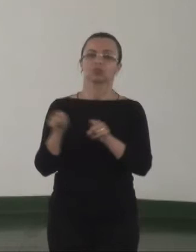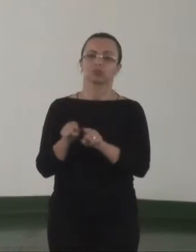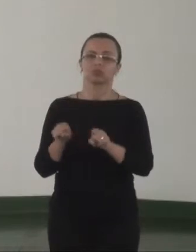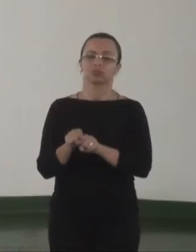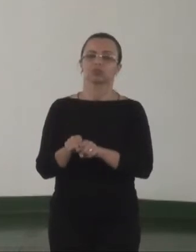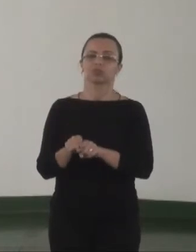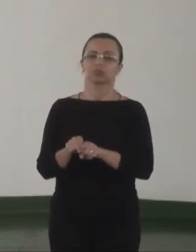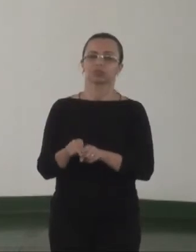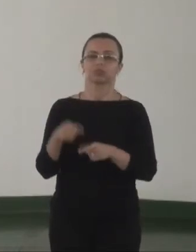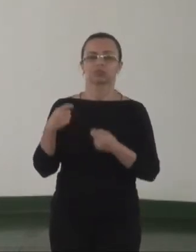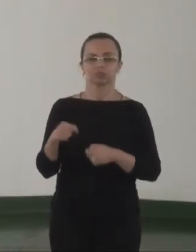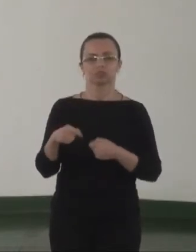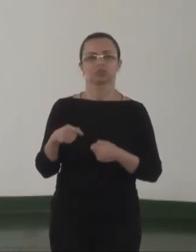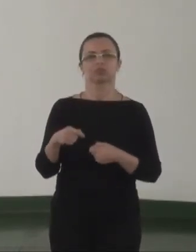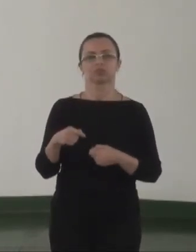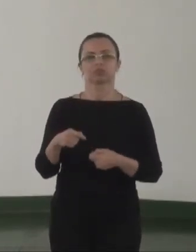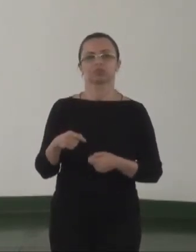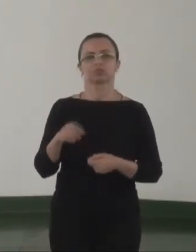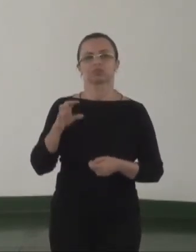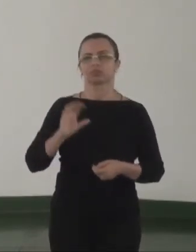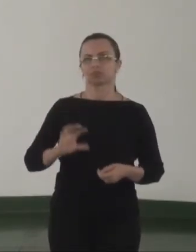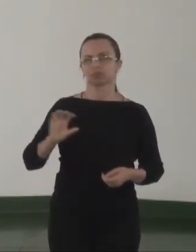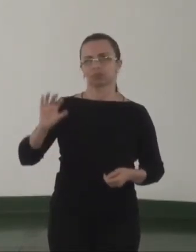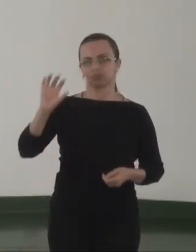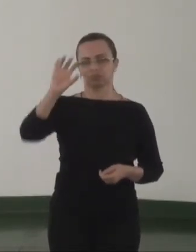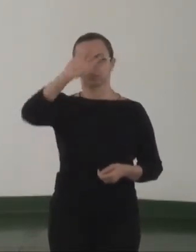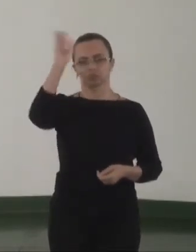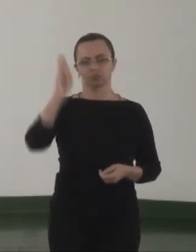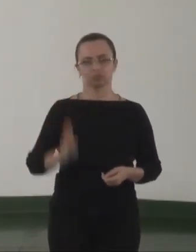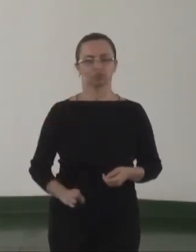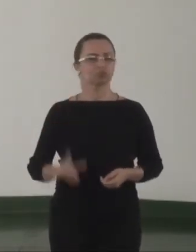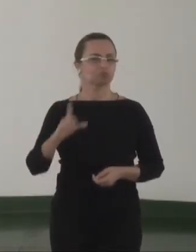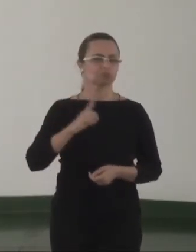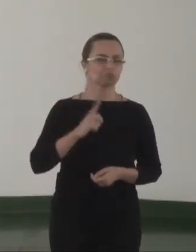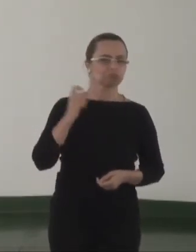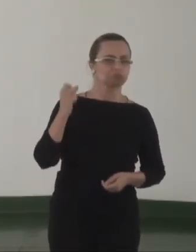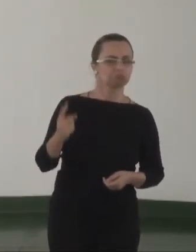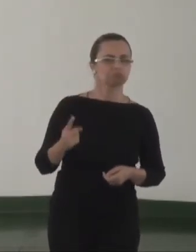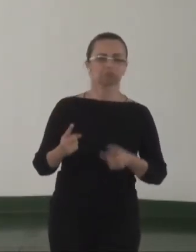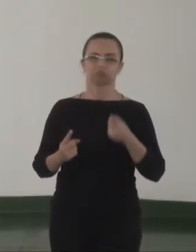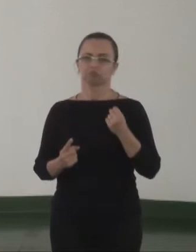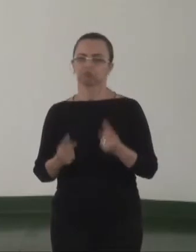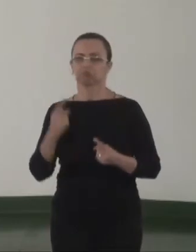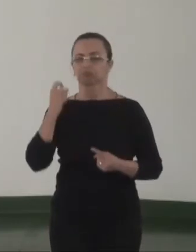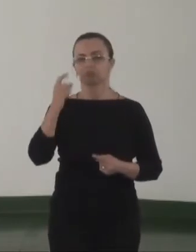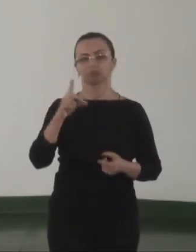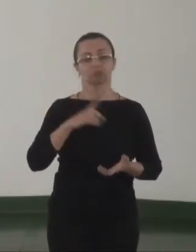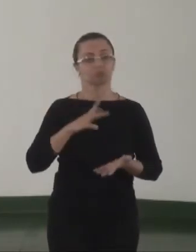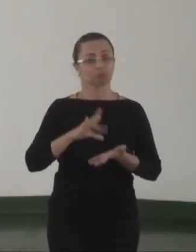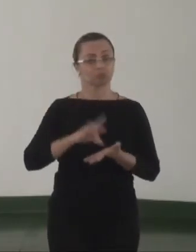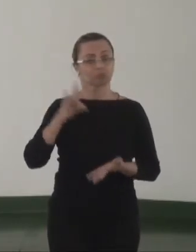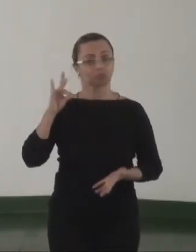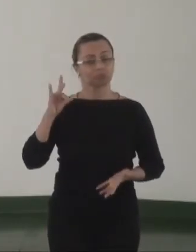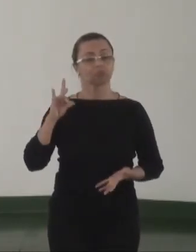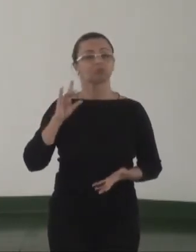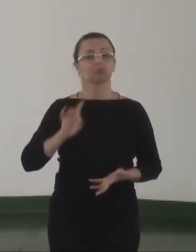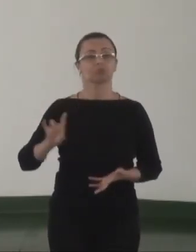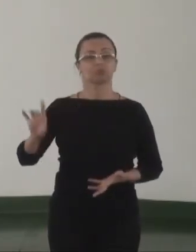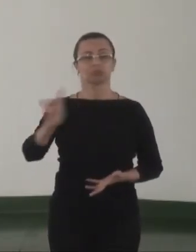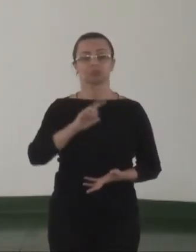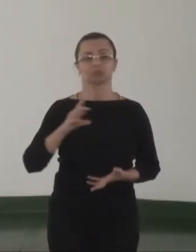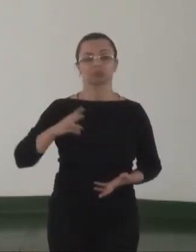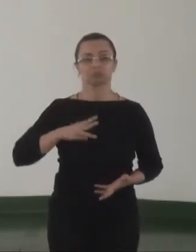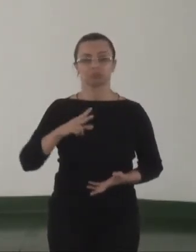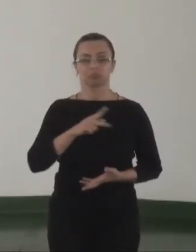para que digam que há necessidade. Cada região do Brasil tem uma ou outra necessidade, mas em destaque. Então, cada Ministério